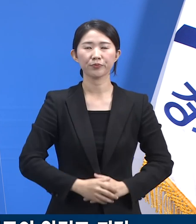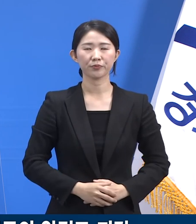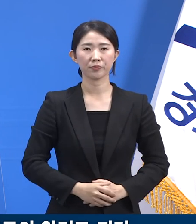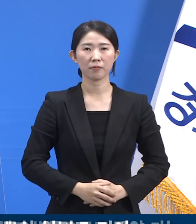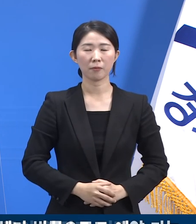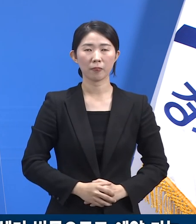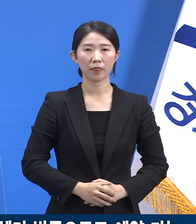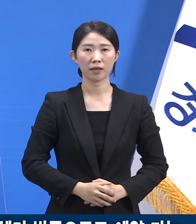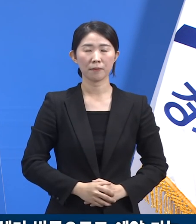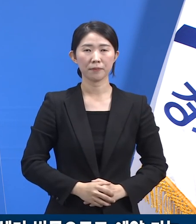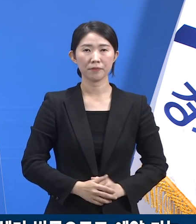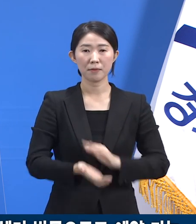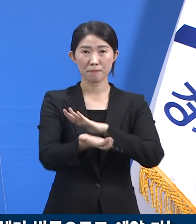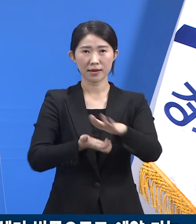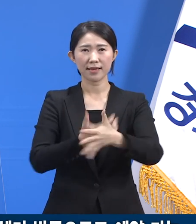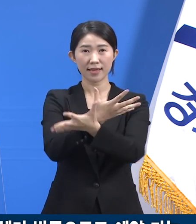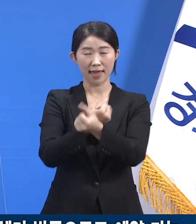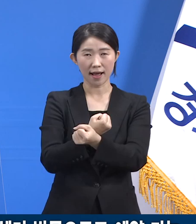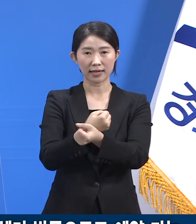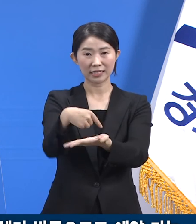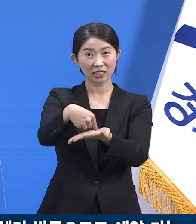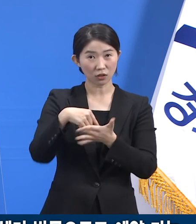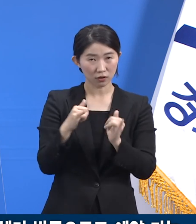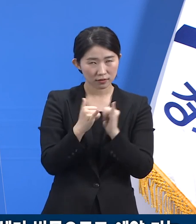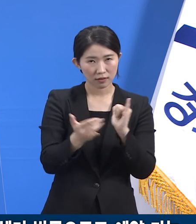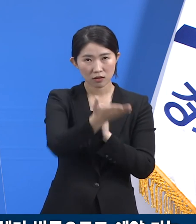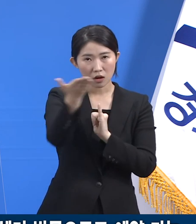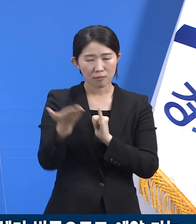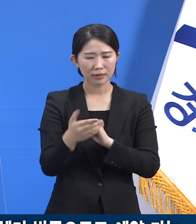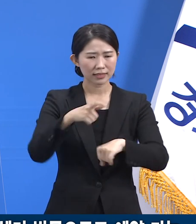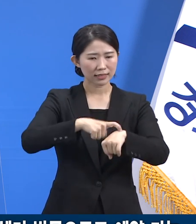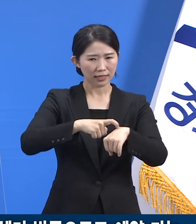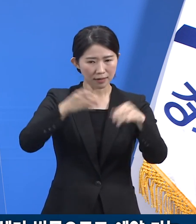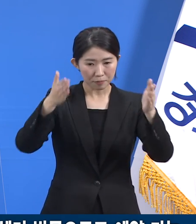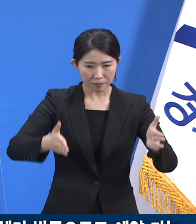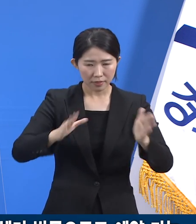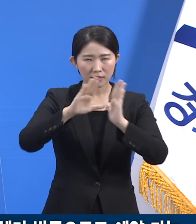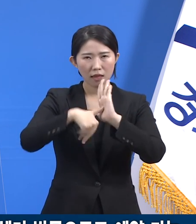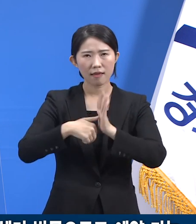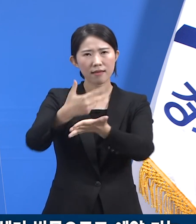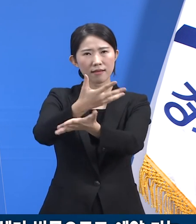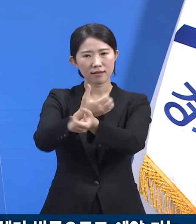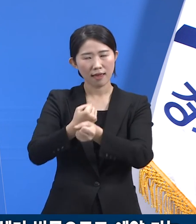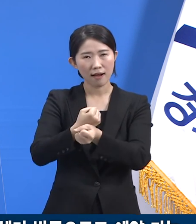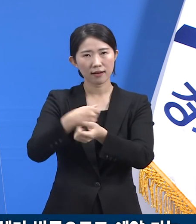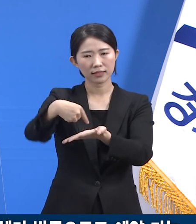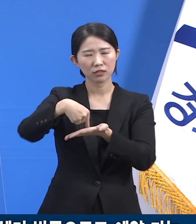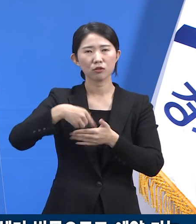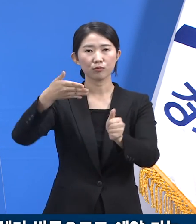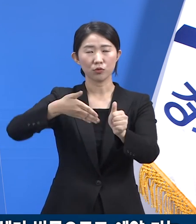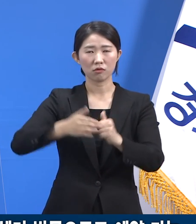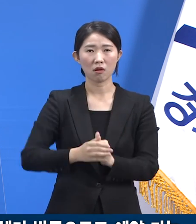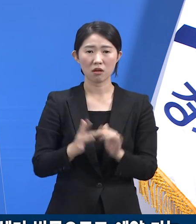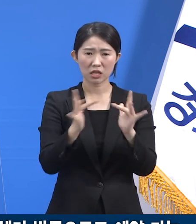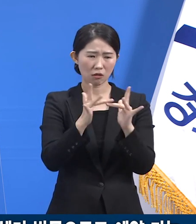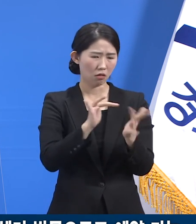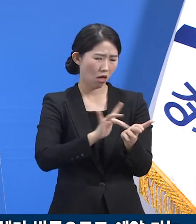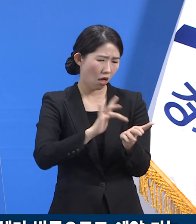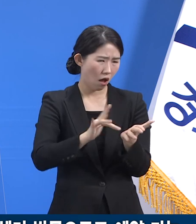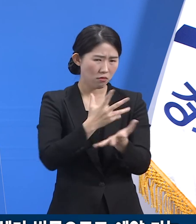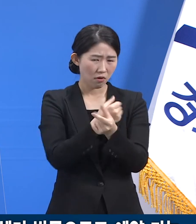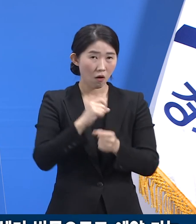사전 예약 대상자들께서는 기간 내에 예약 신청해 주십시오. 인터넷 예약 절차가 어렵게 느껴지시면